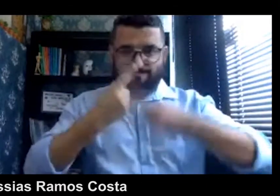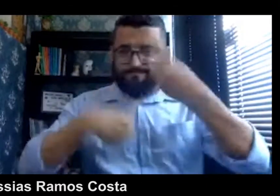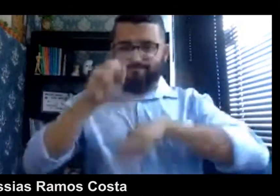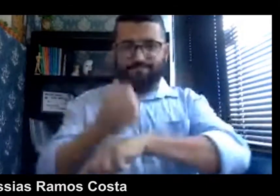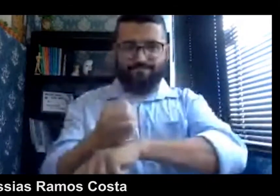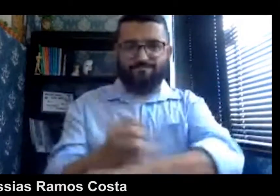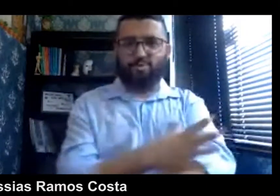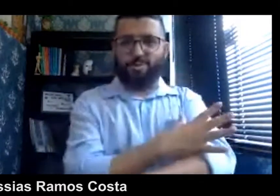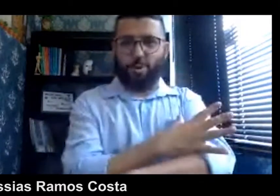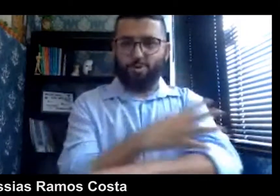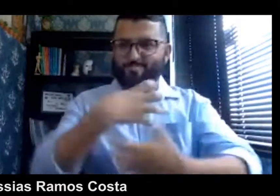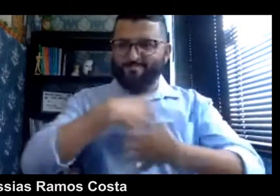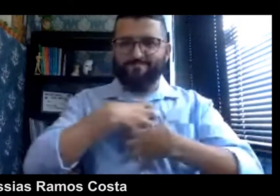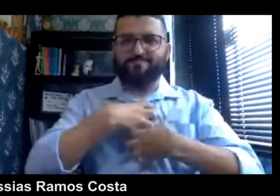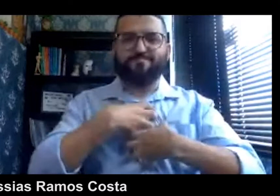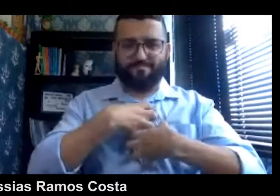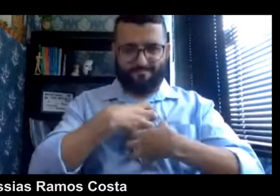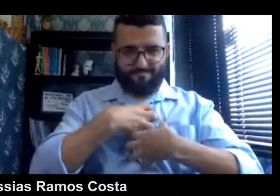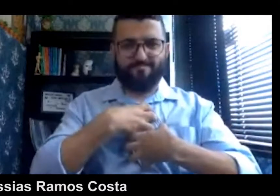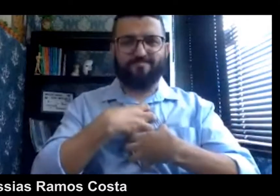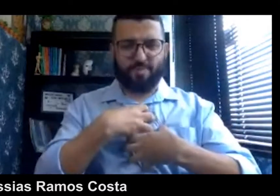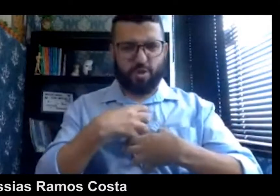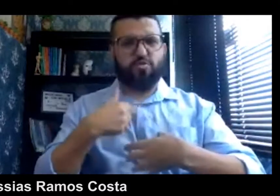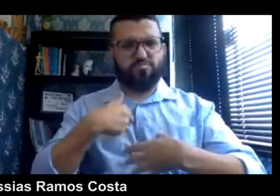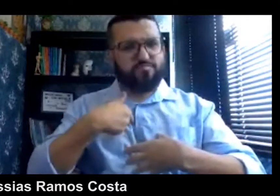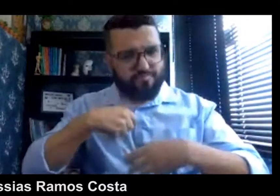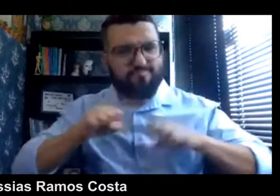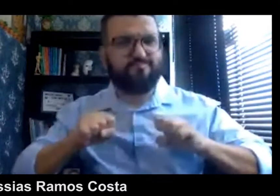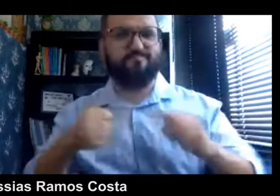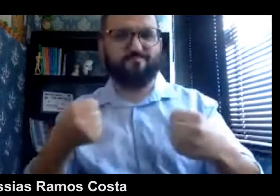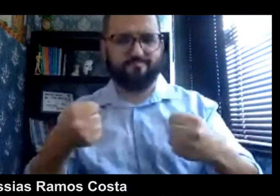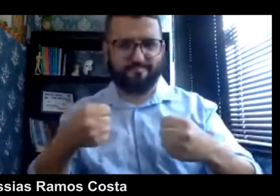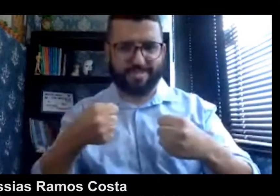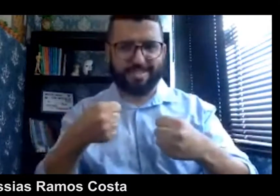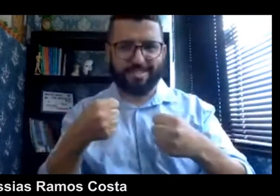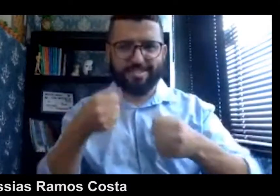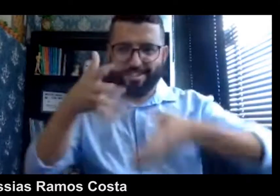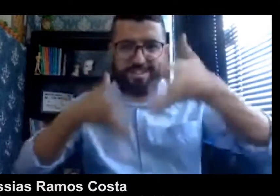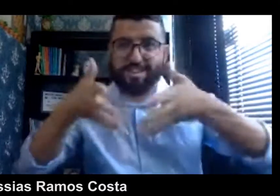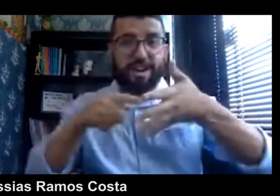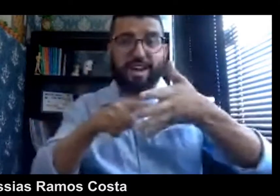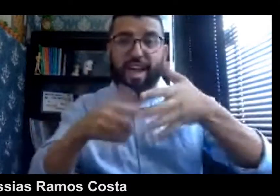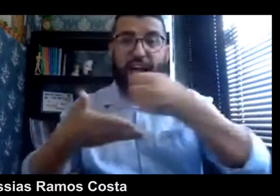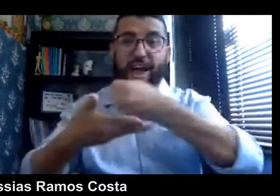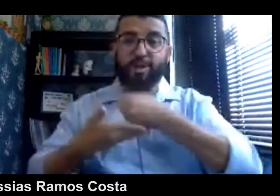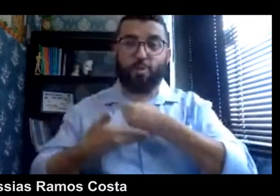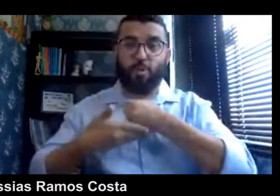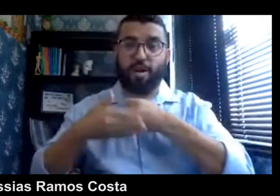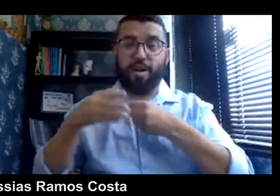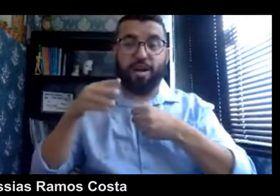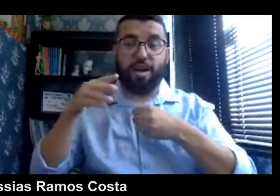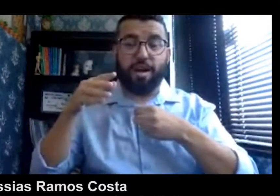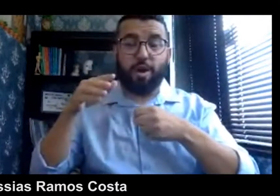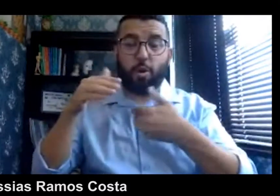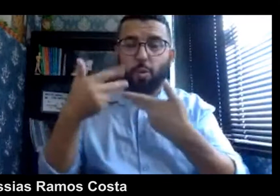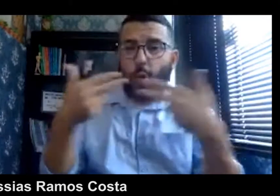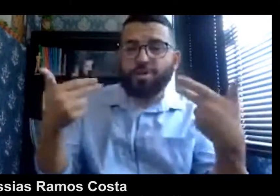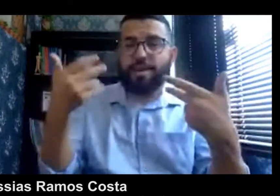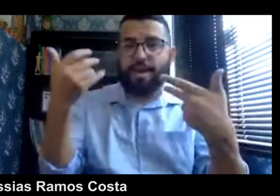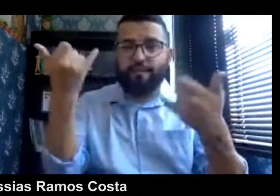emocionante, eu me senti emocionado e ali eu me esforcei. Então, a Libras foi um apoio para mim, consegui ter diferentes